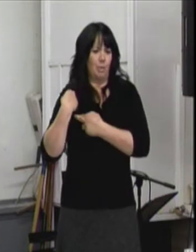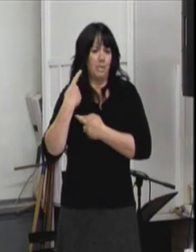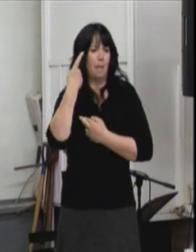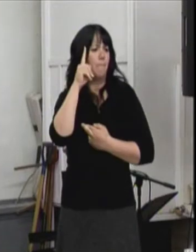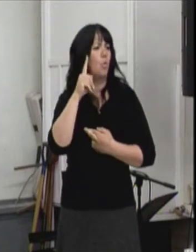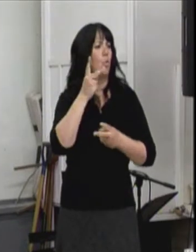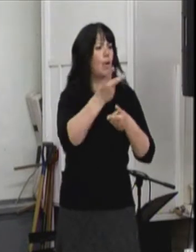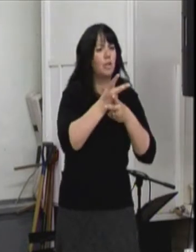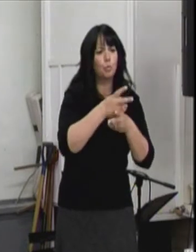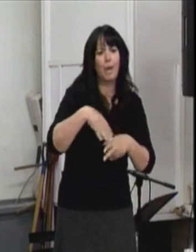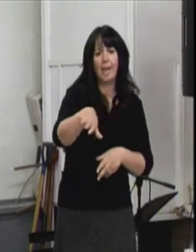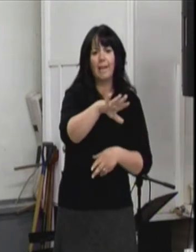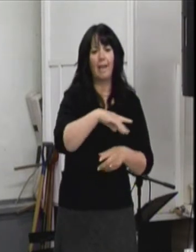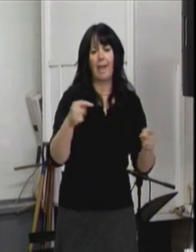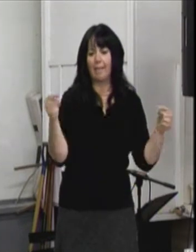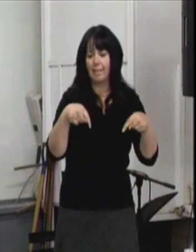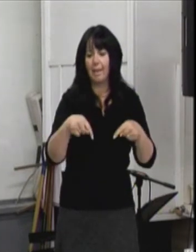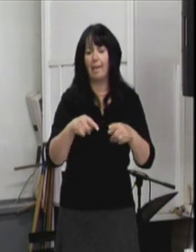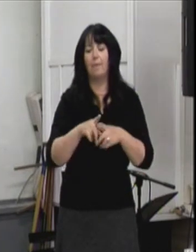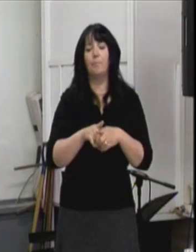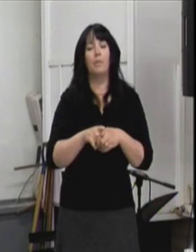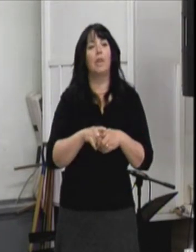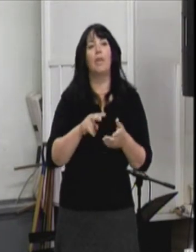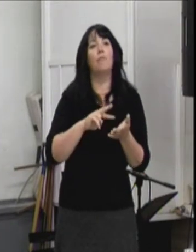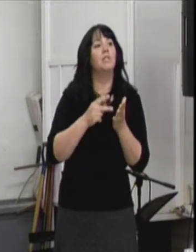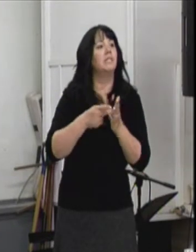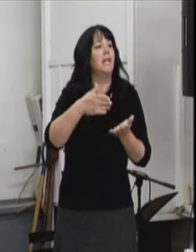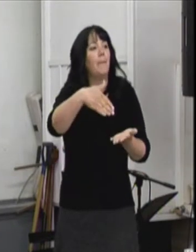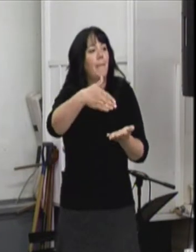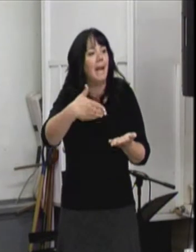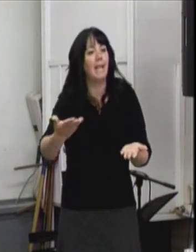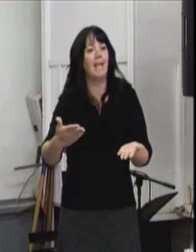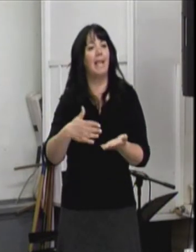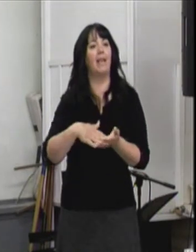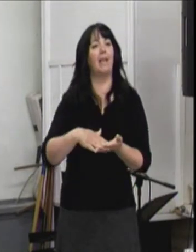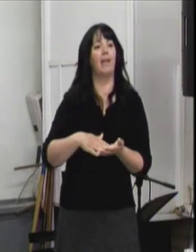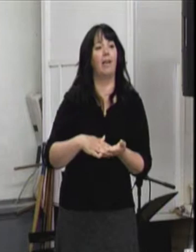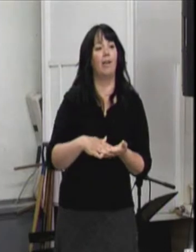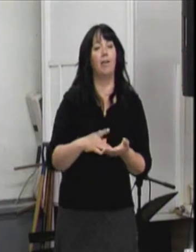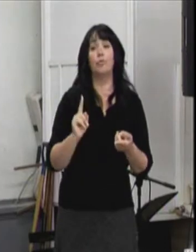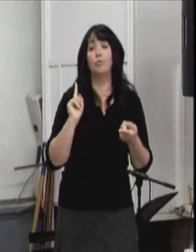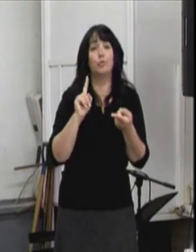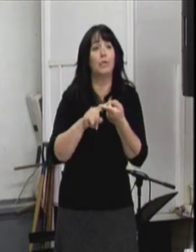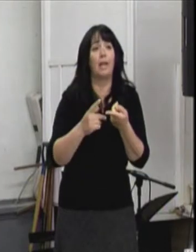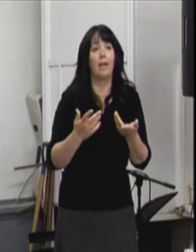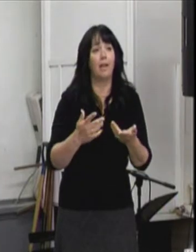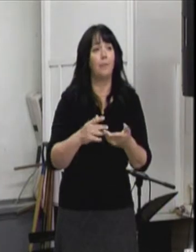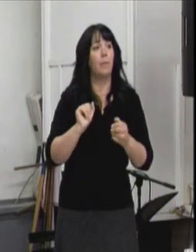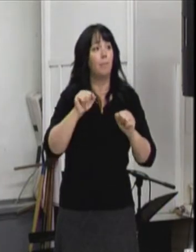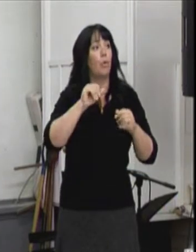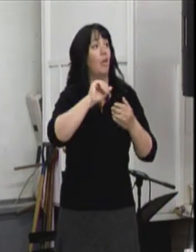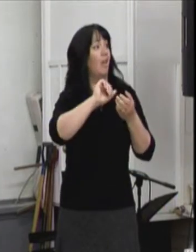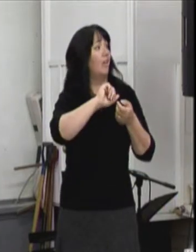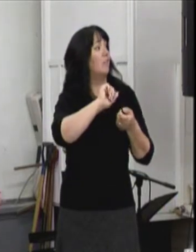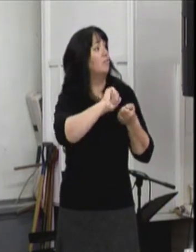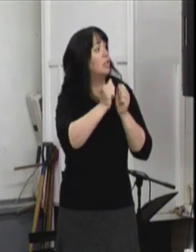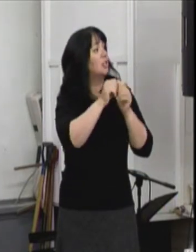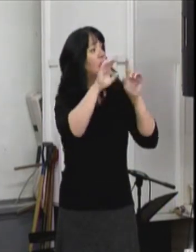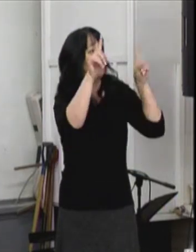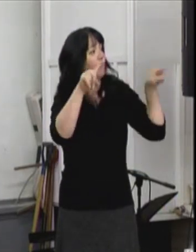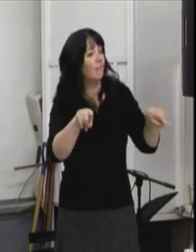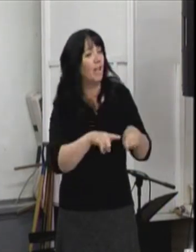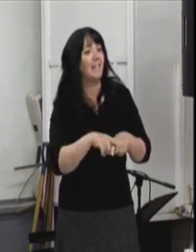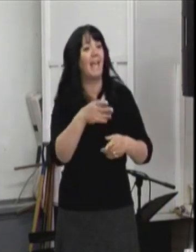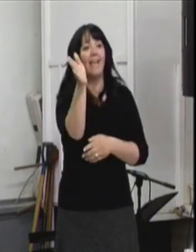Quand on parle d'entretien intérieur, on parle à savoir à baler les planchers jusqu'à aller remplacer les fenêtres ou